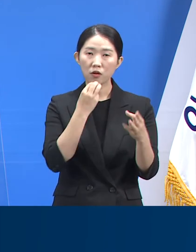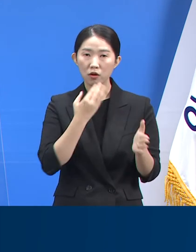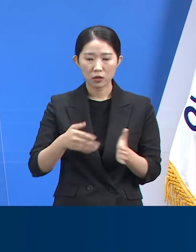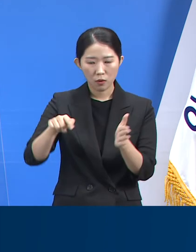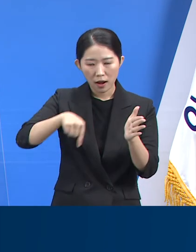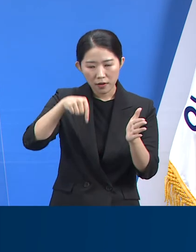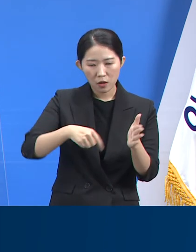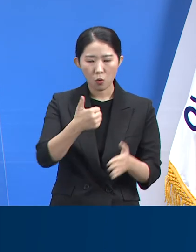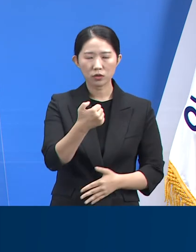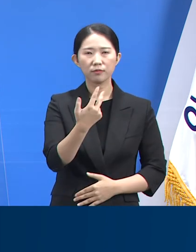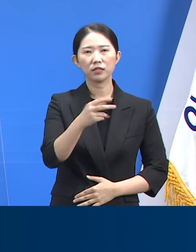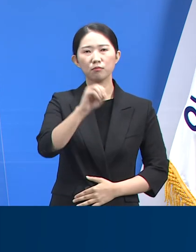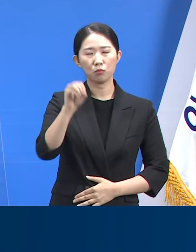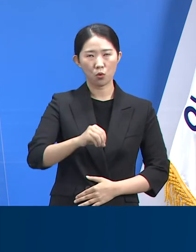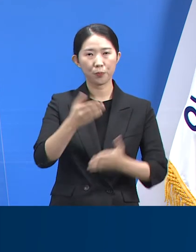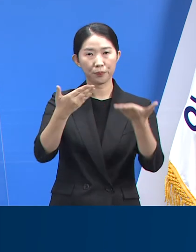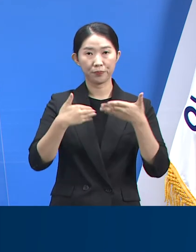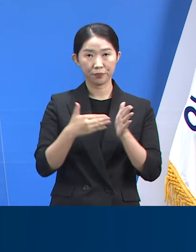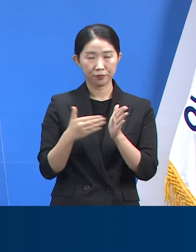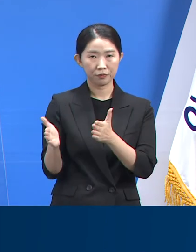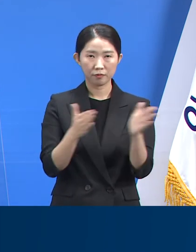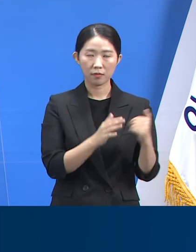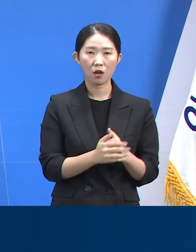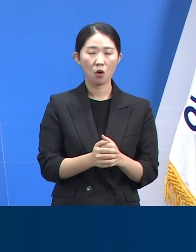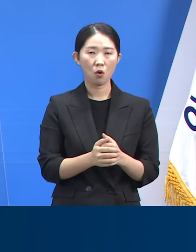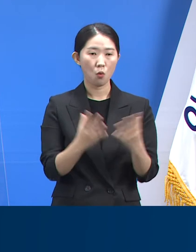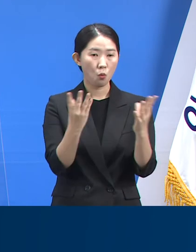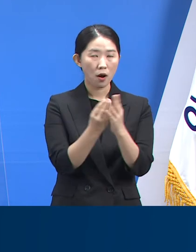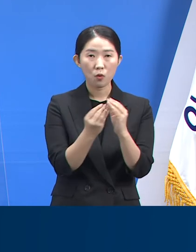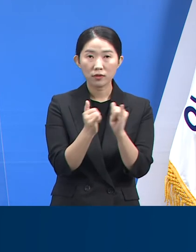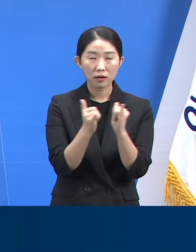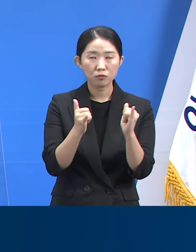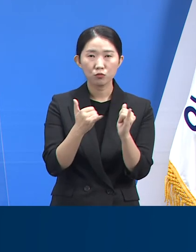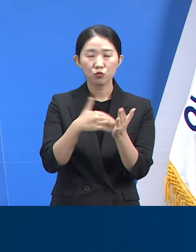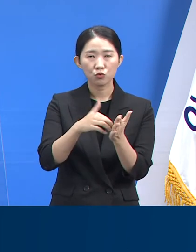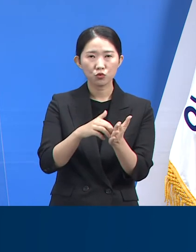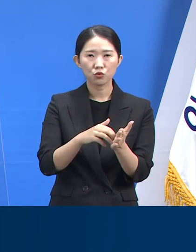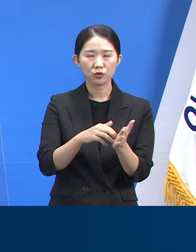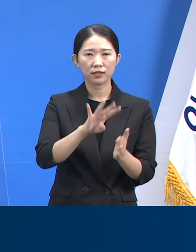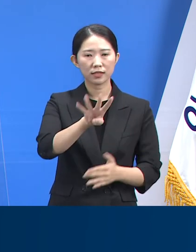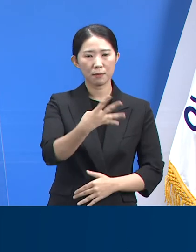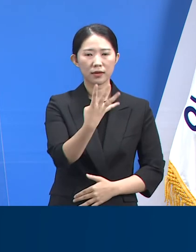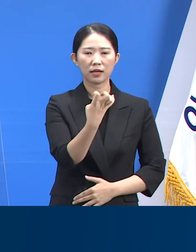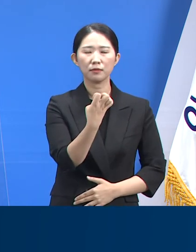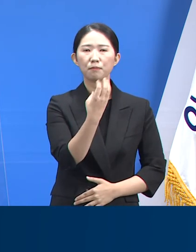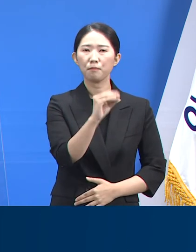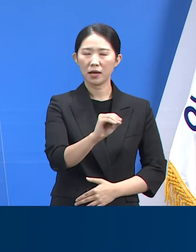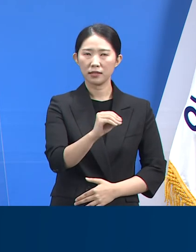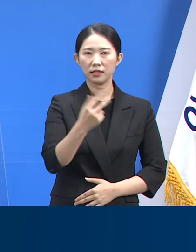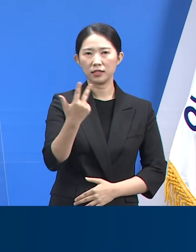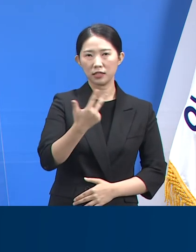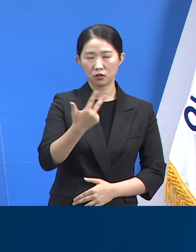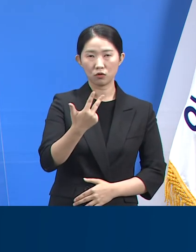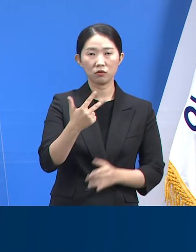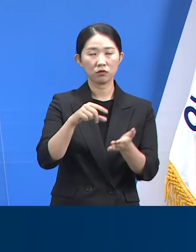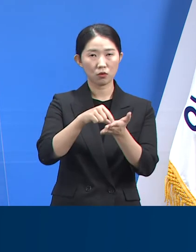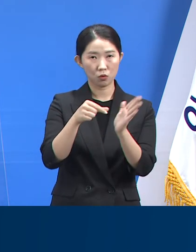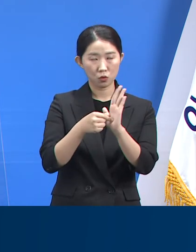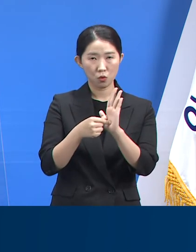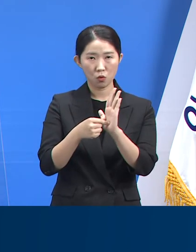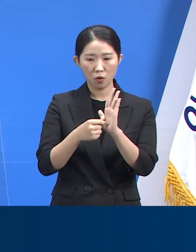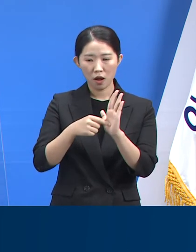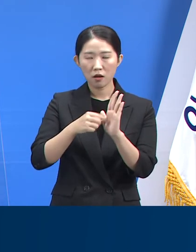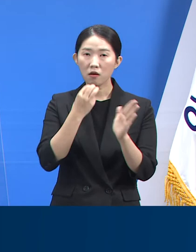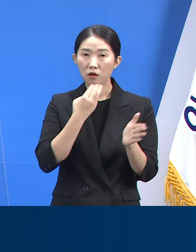%입니다. 접종 완료자는 440만 7,349명으로 도 인구 대비 33.1